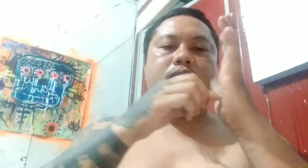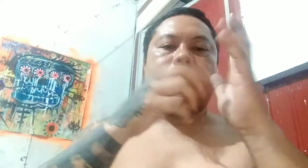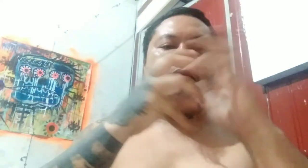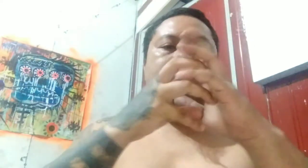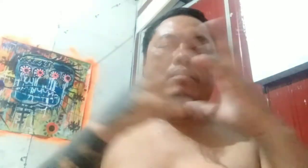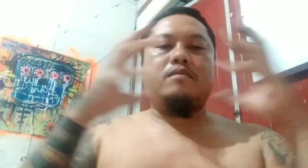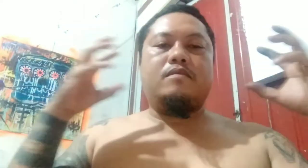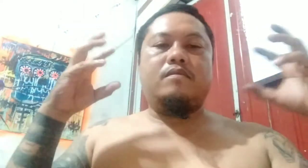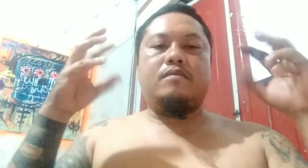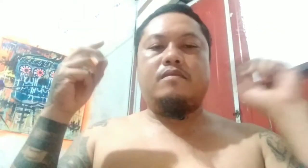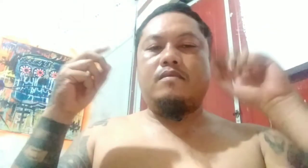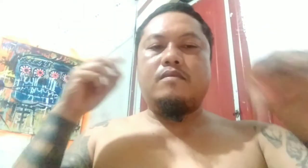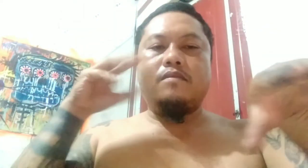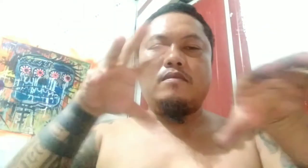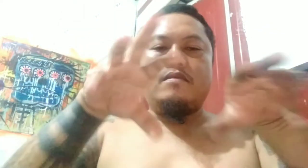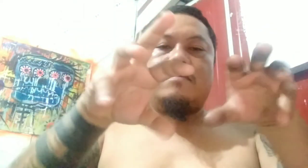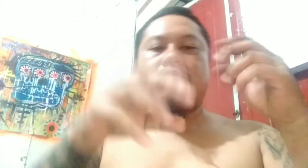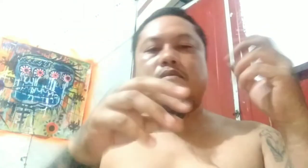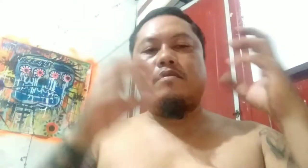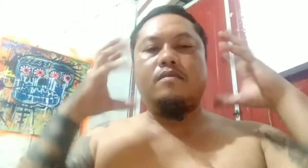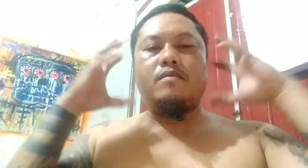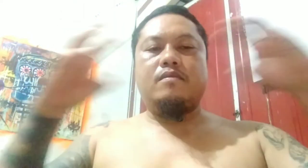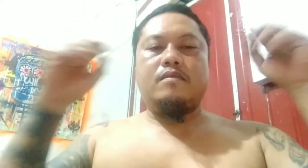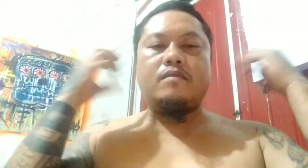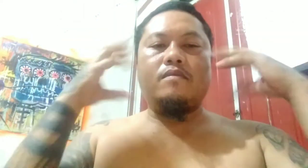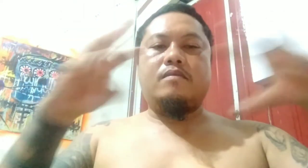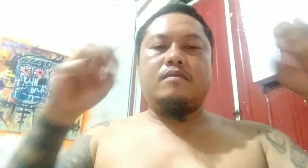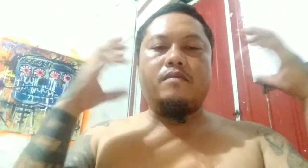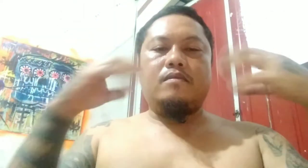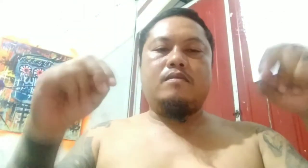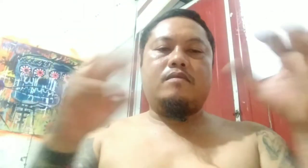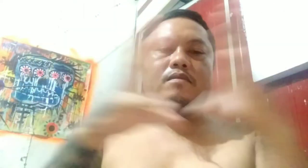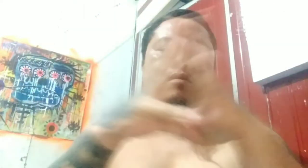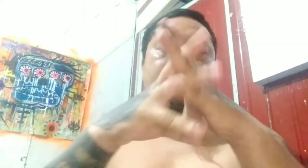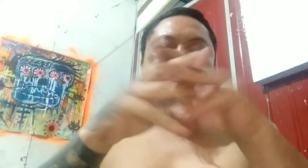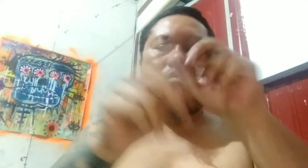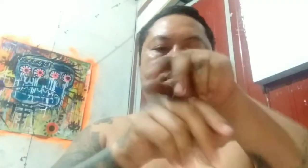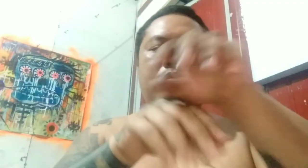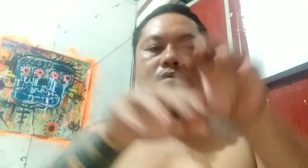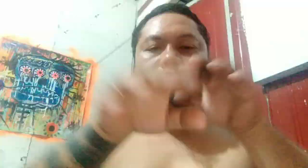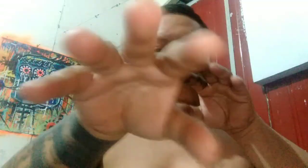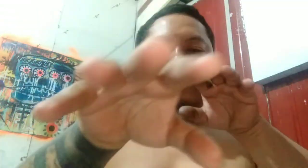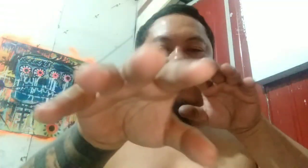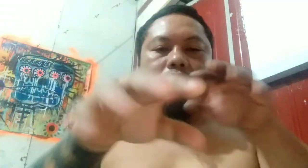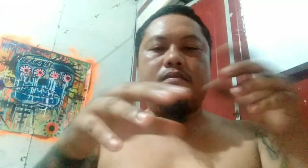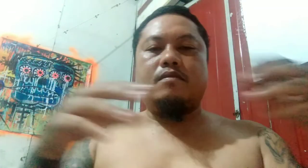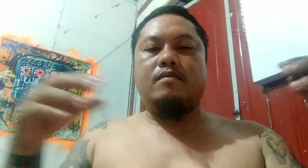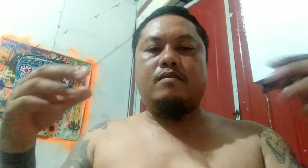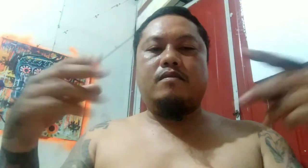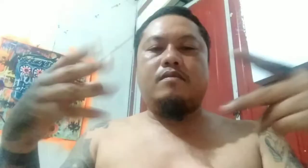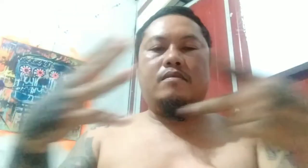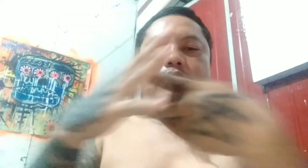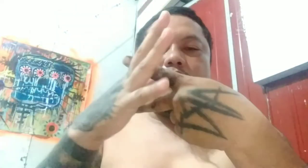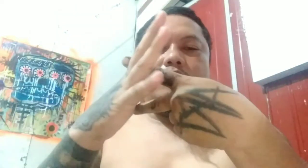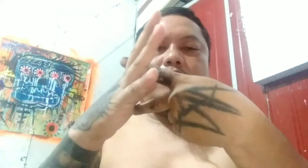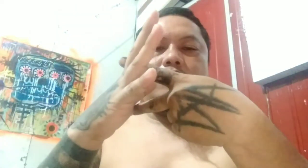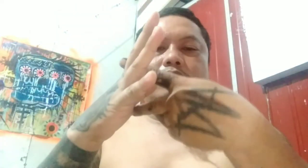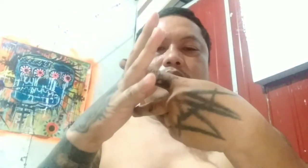May special mention yung kanyang paboritong senador, literal na paboritong senador, na dati niyang